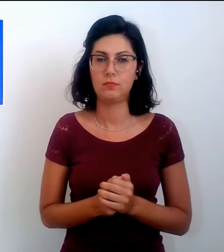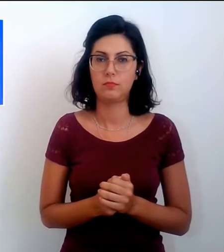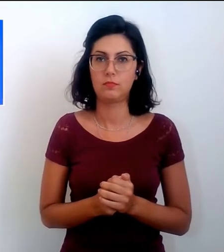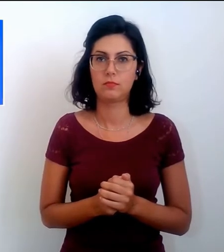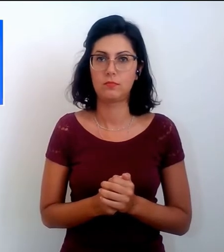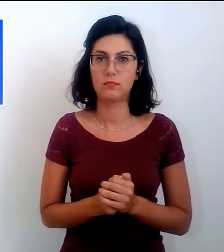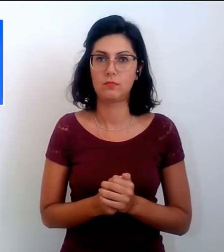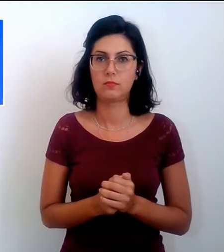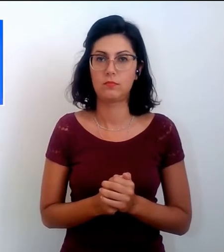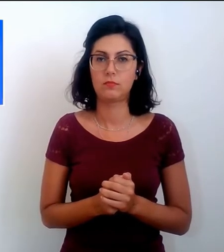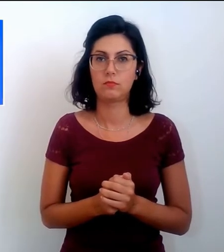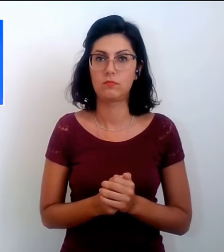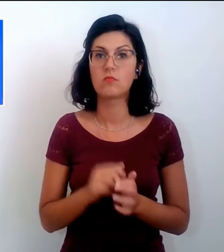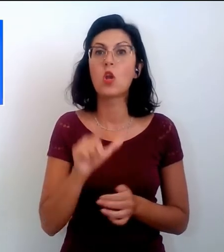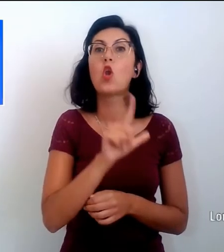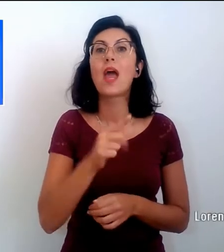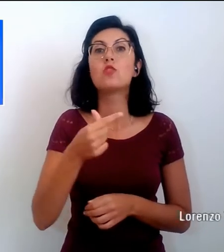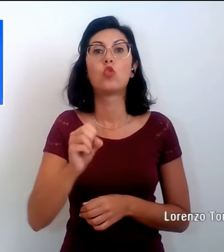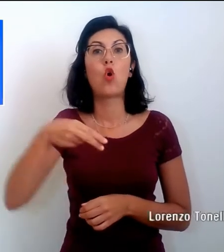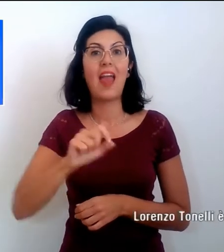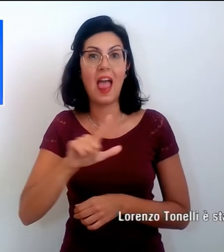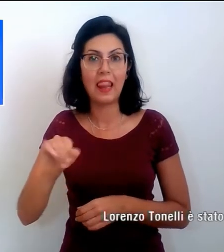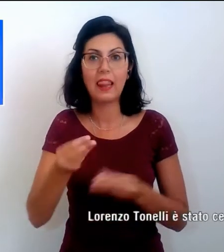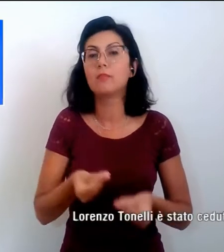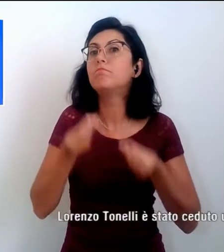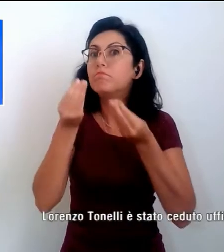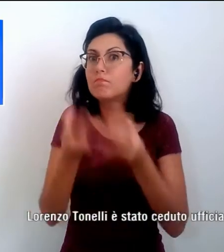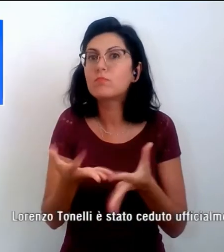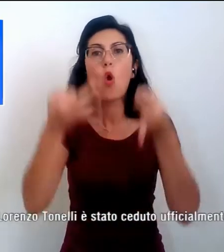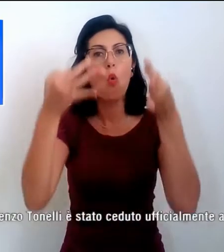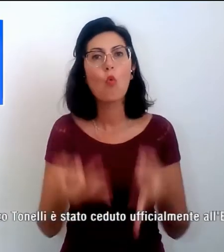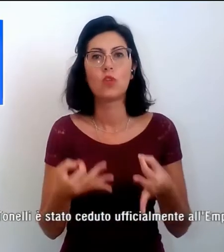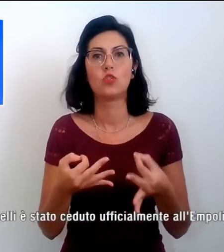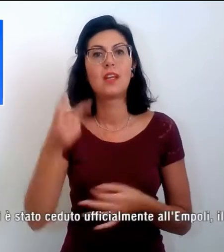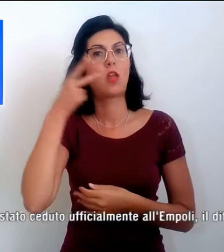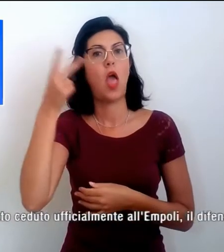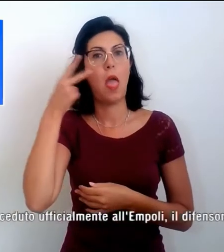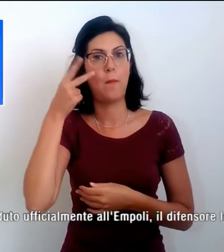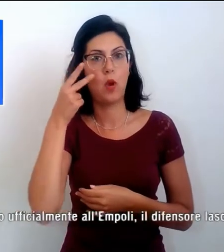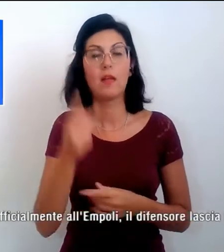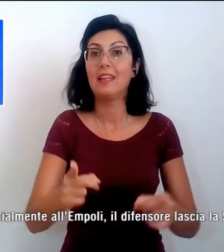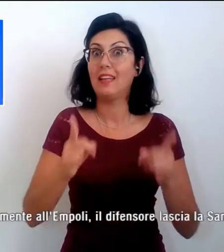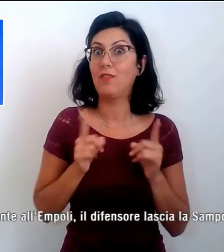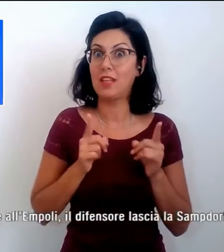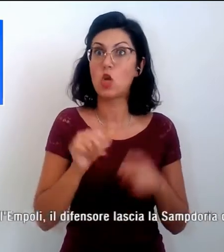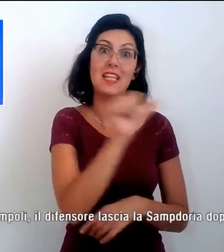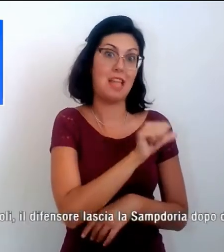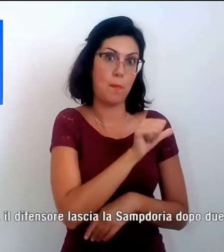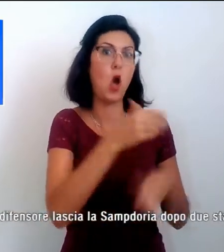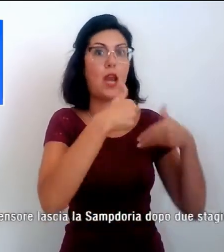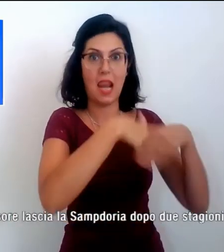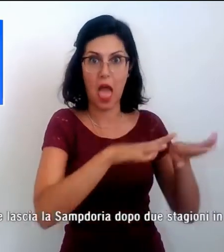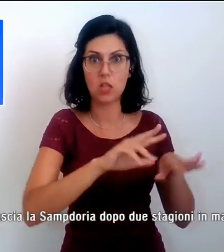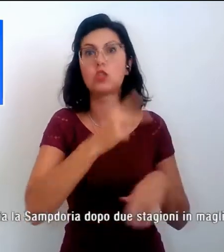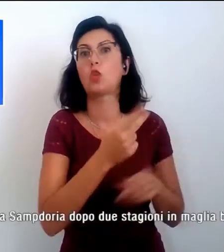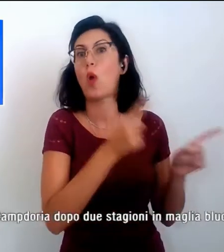E Lorenzo Tonelli è stato ceduto ufficialmente all'Empoli. Il difensore lascia la Sampdoria dopo due stagioni